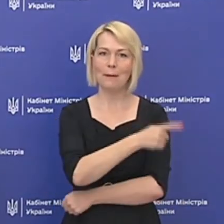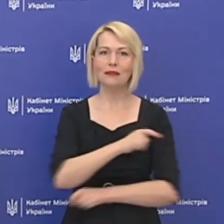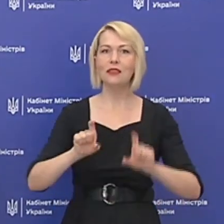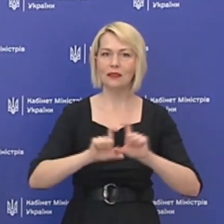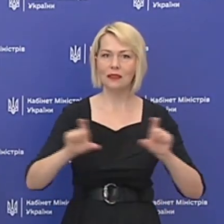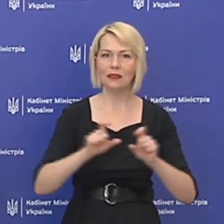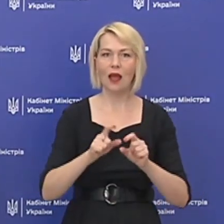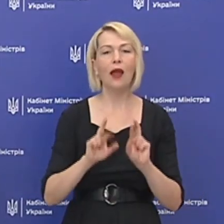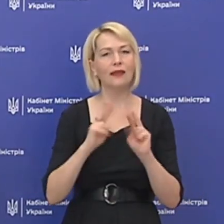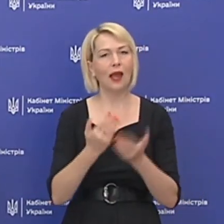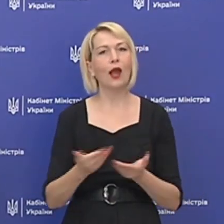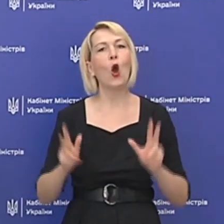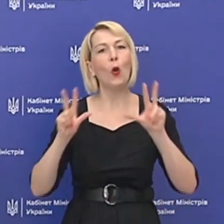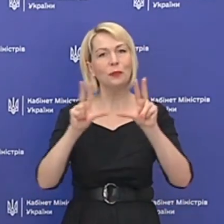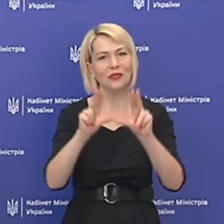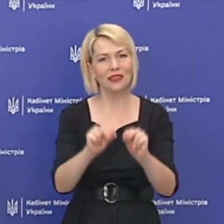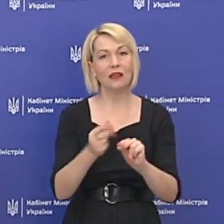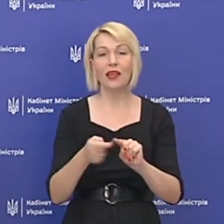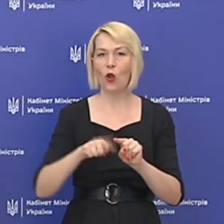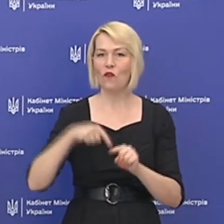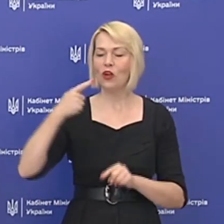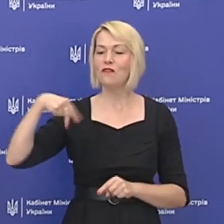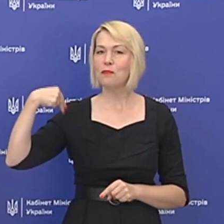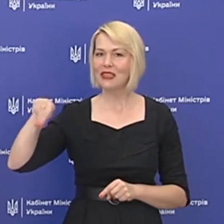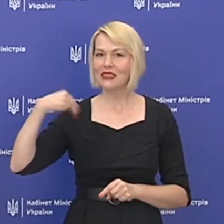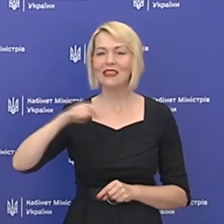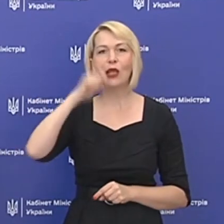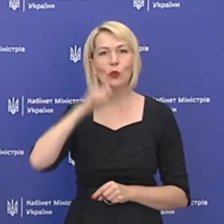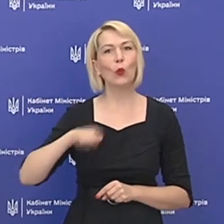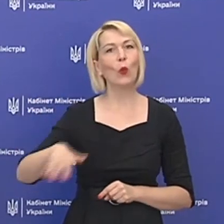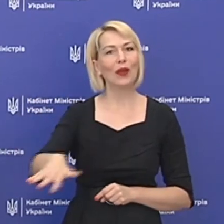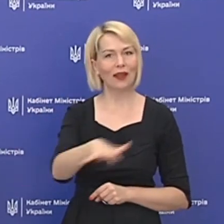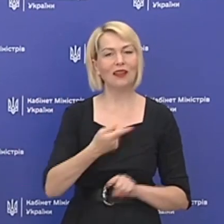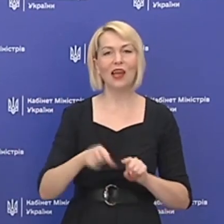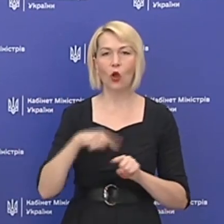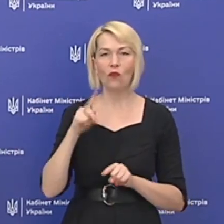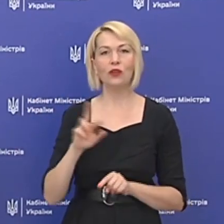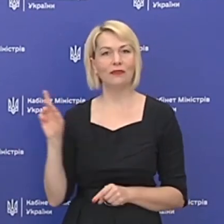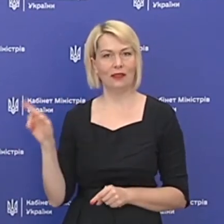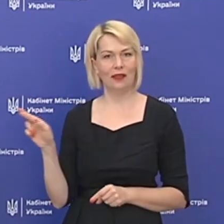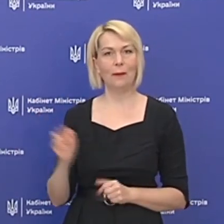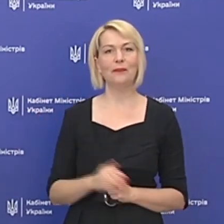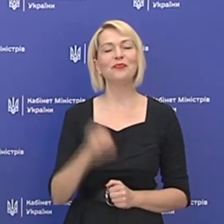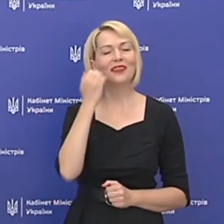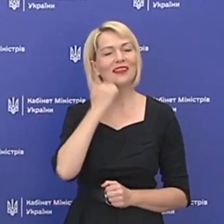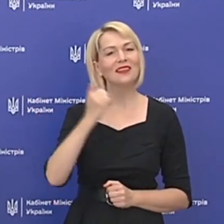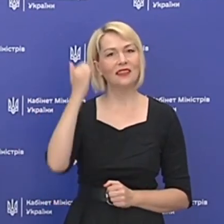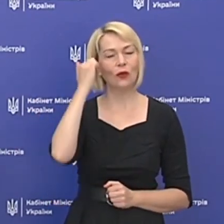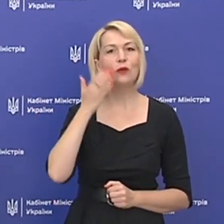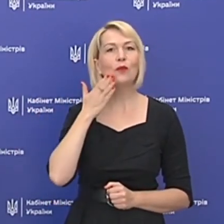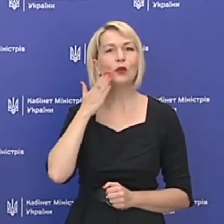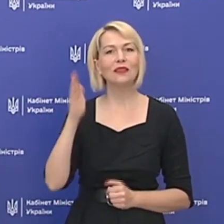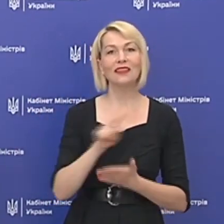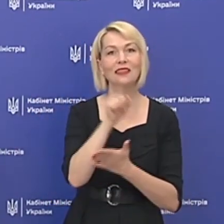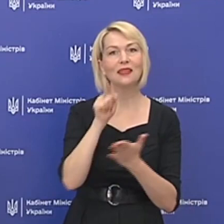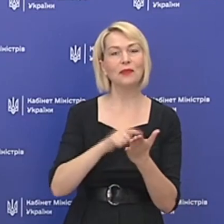як ми і обіцяли, як і говорив президент України, як і говорив я. Дякуємо. І останнє